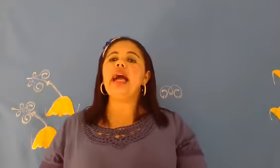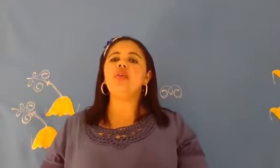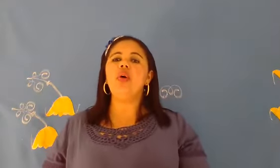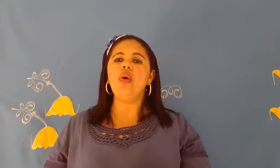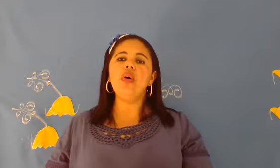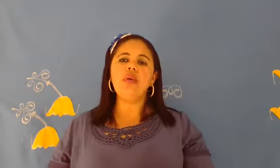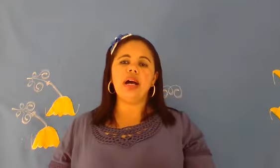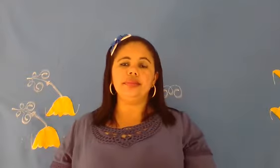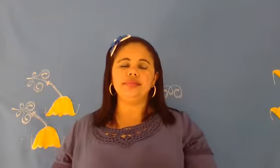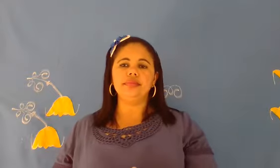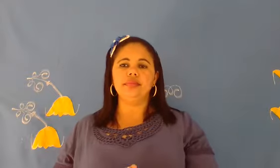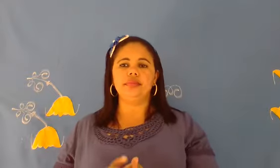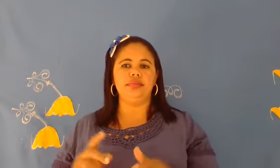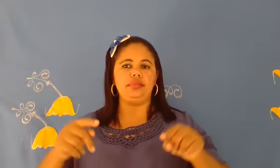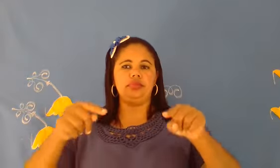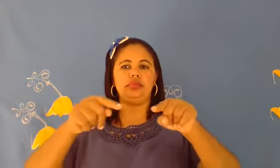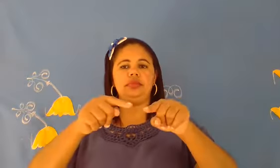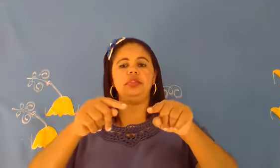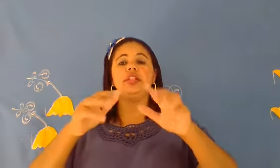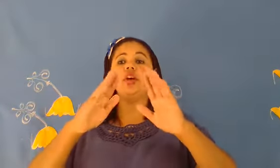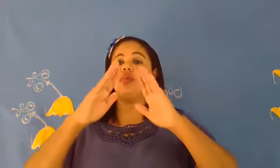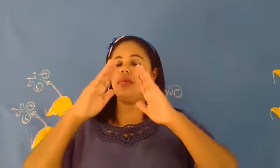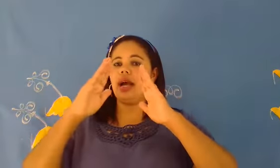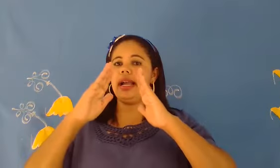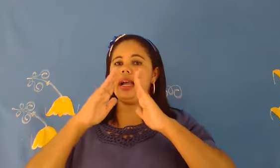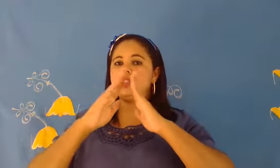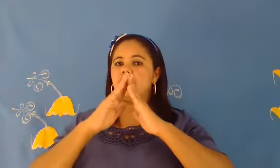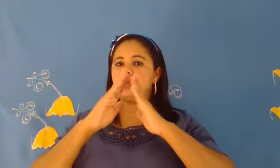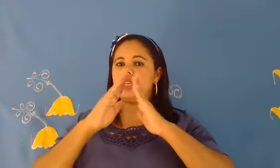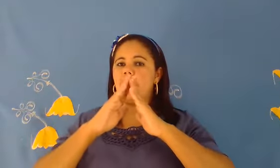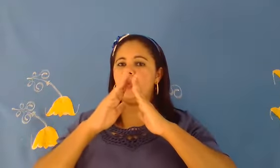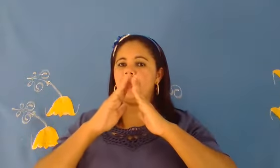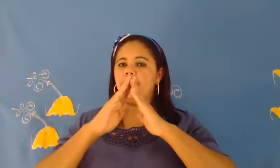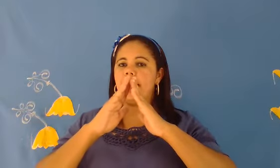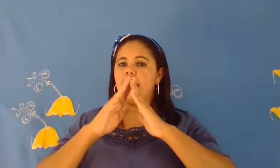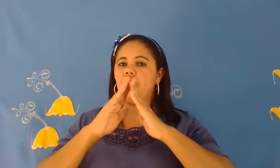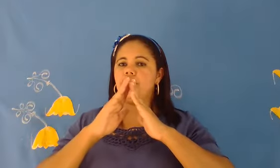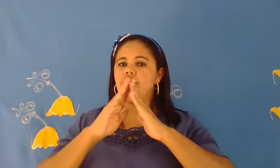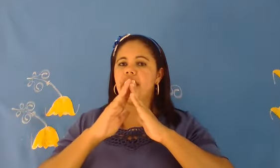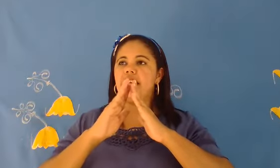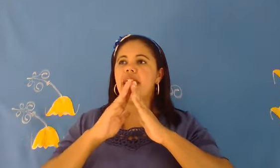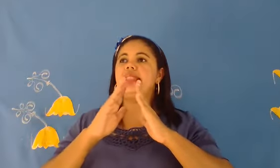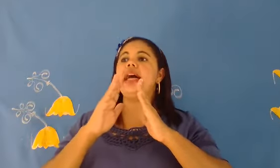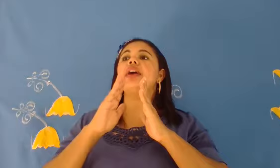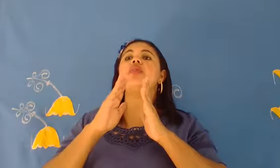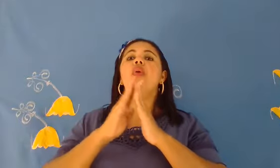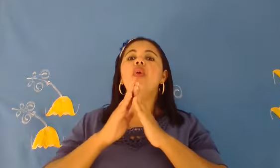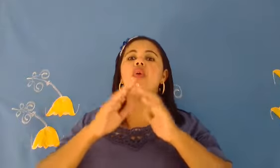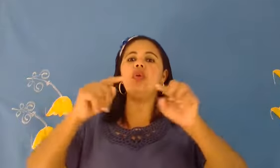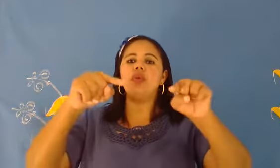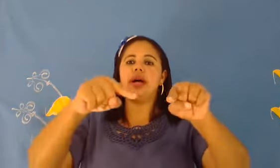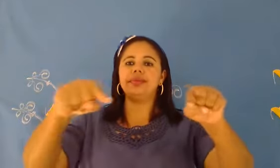Lagoa. Então, a casa do sapo é aonde? É na lagoa.